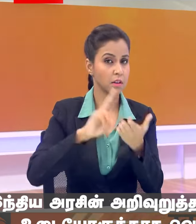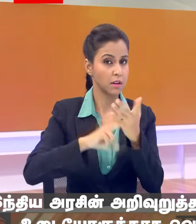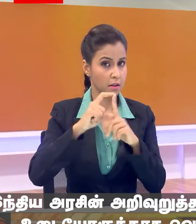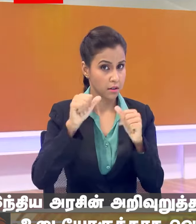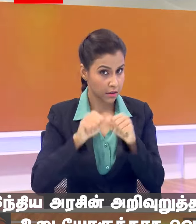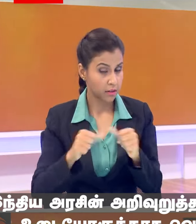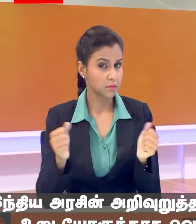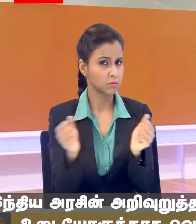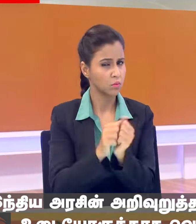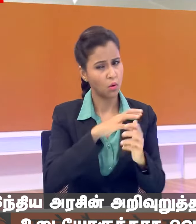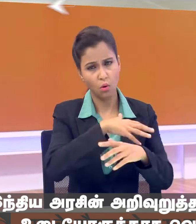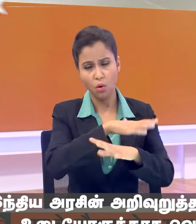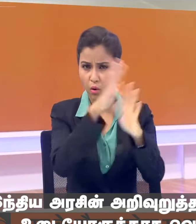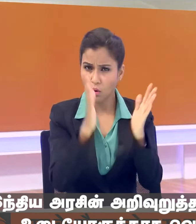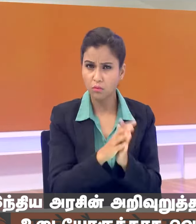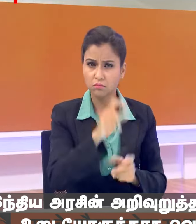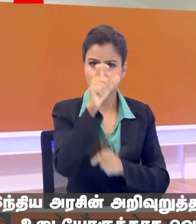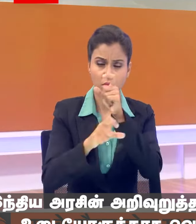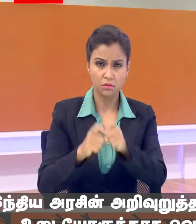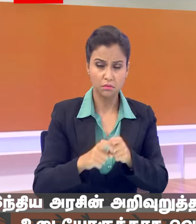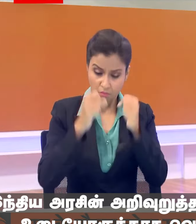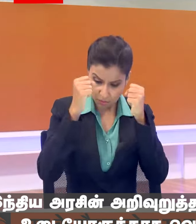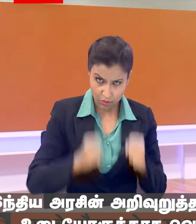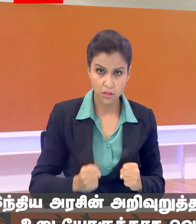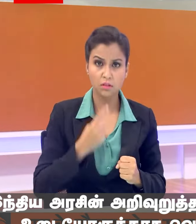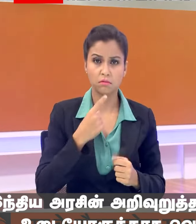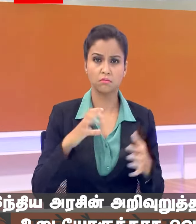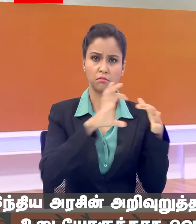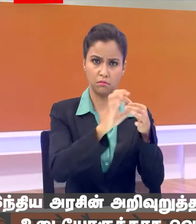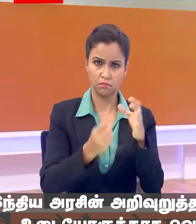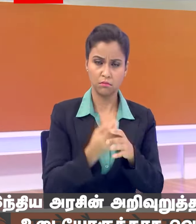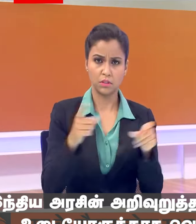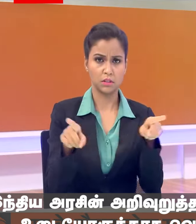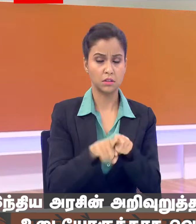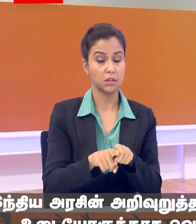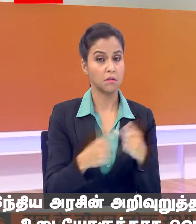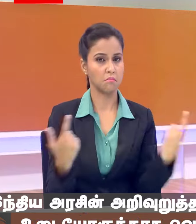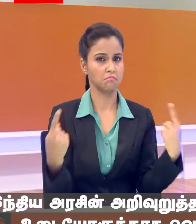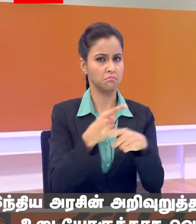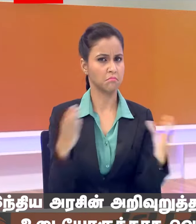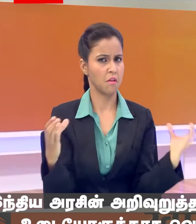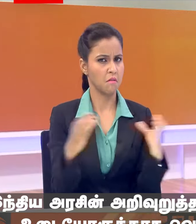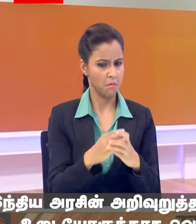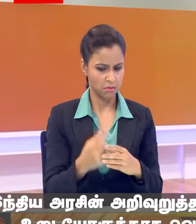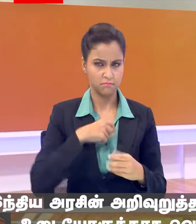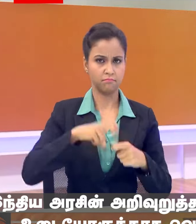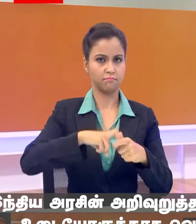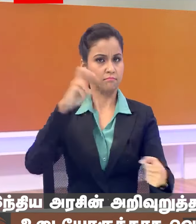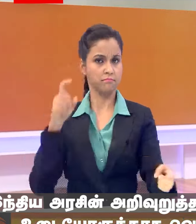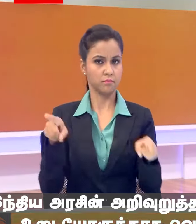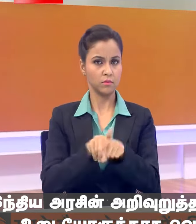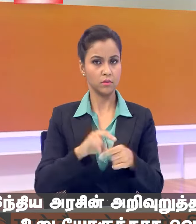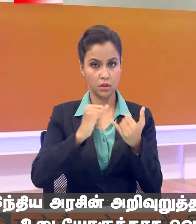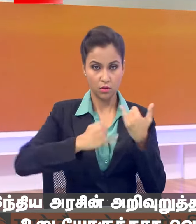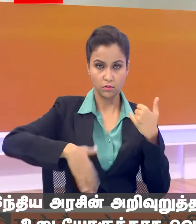उन तमाम लोगों ने चेर के साथ अपने को एसोसियेट किया वहीं बिपक्ष जो है वो बायकॉट कर गया और सदन के